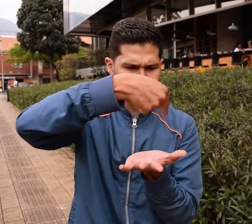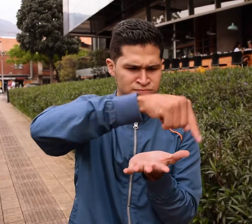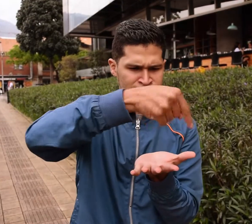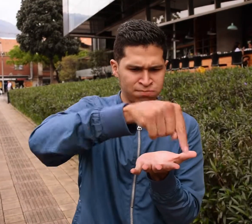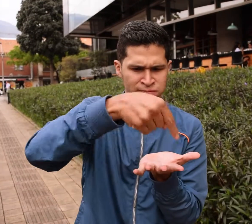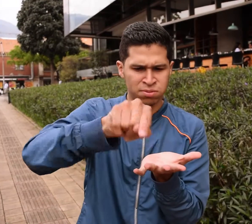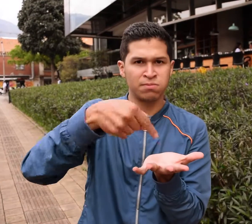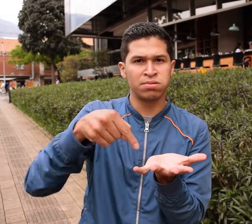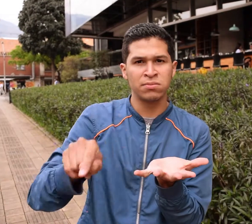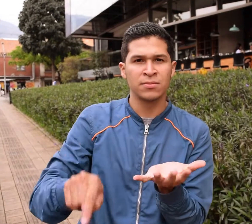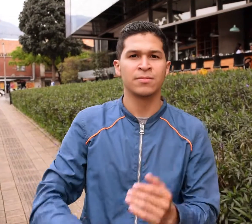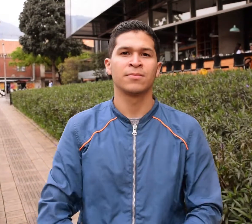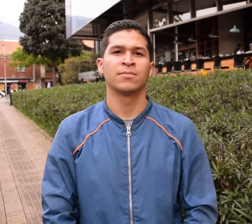Lineamientos y contextualización.